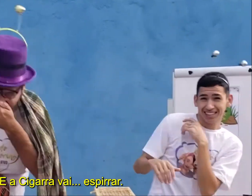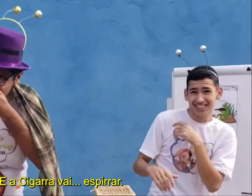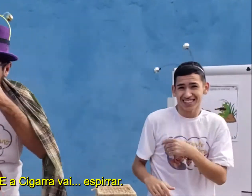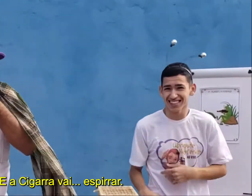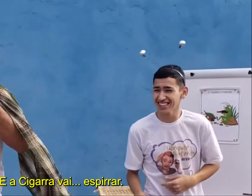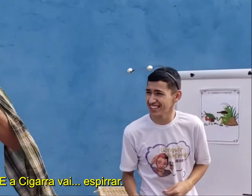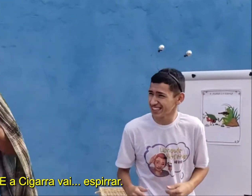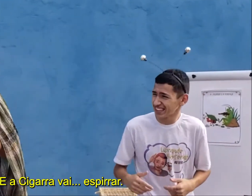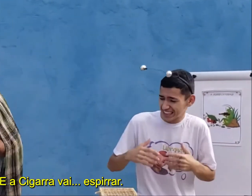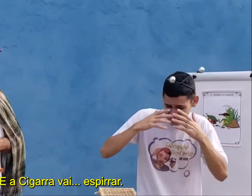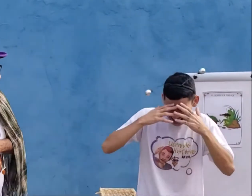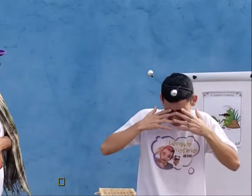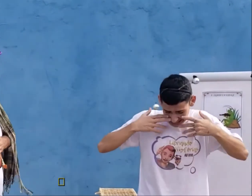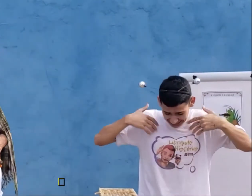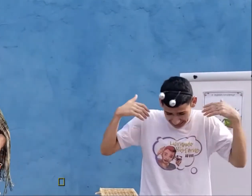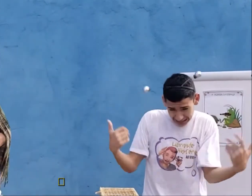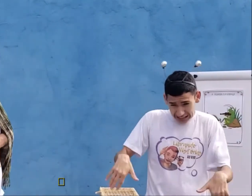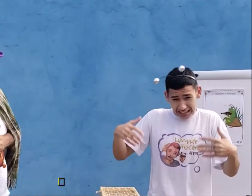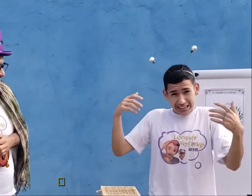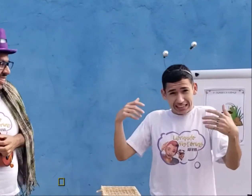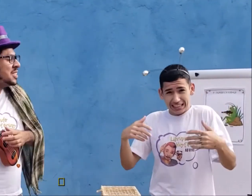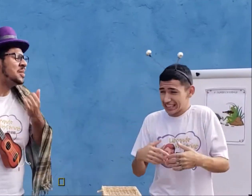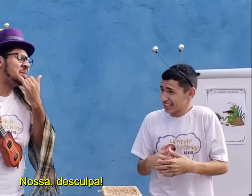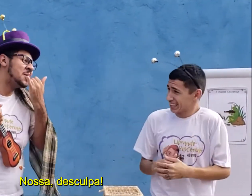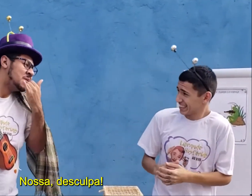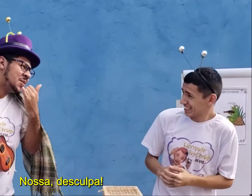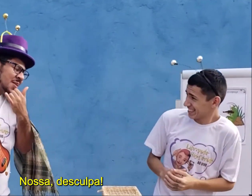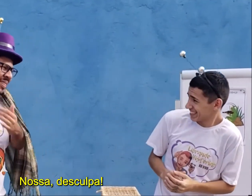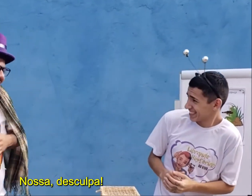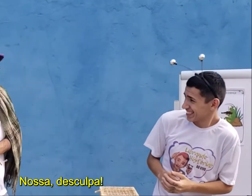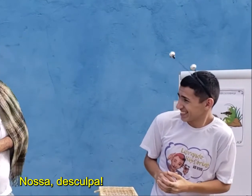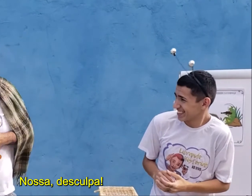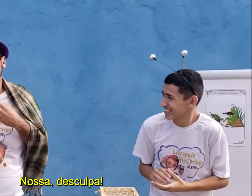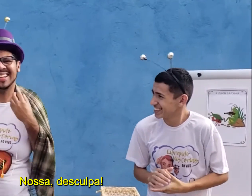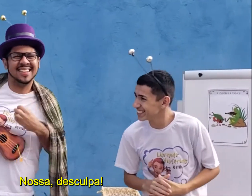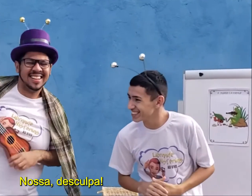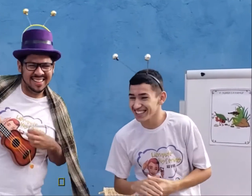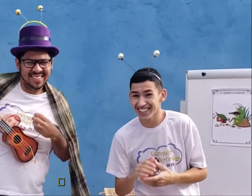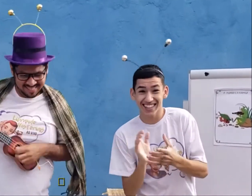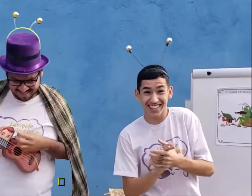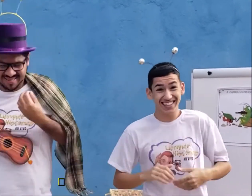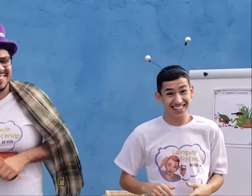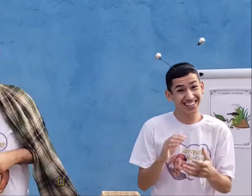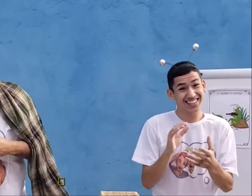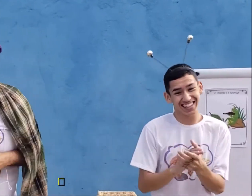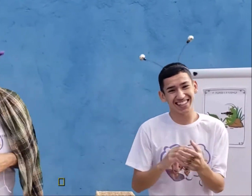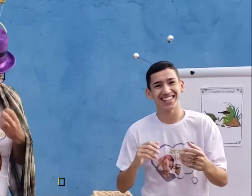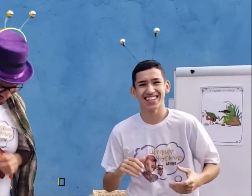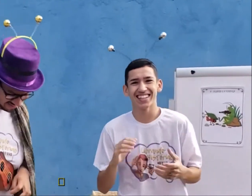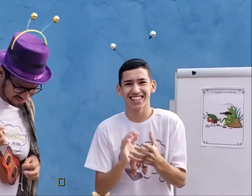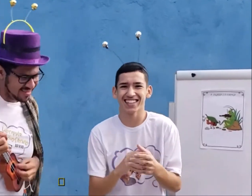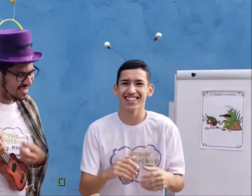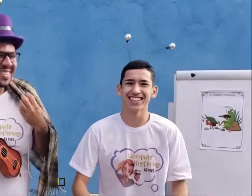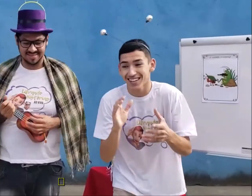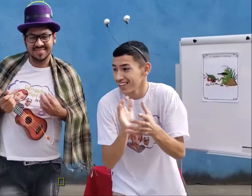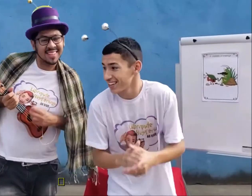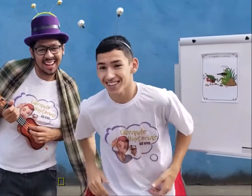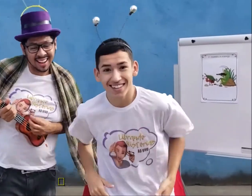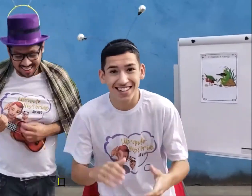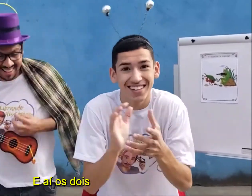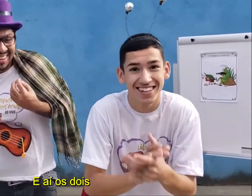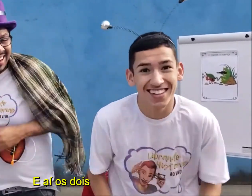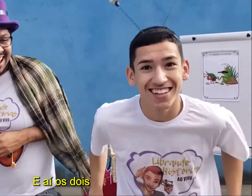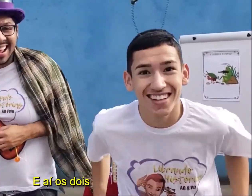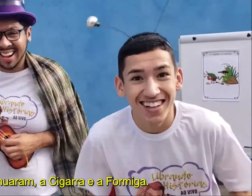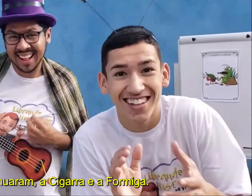vai espirrar. Nossa. limpou o rosto com as mãos. Nossa. Desculpa, desculpa. Carlos toca violão e Pedro bate palmas.